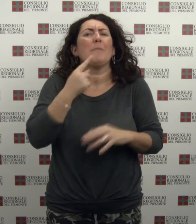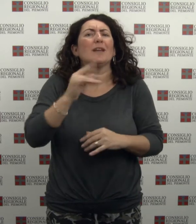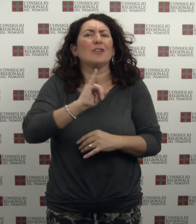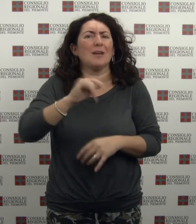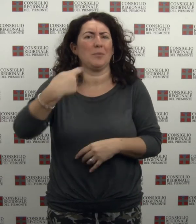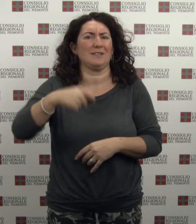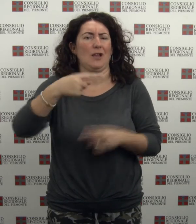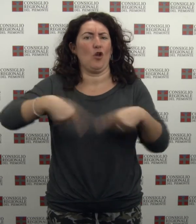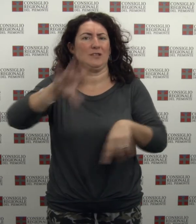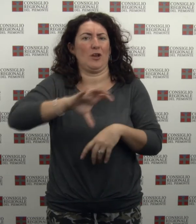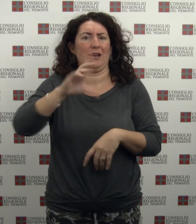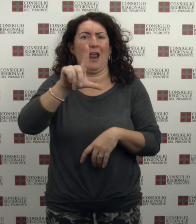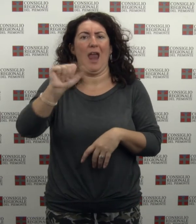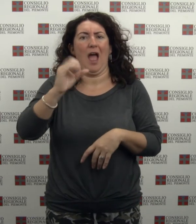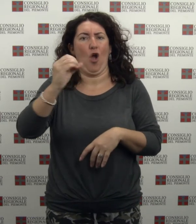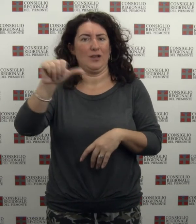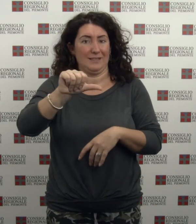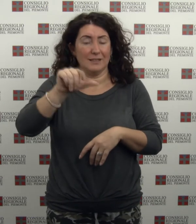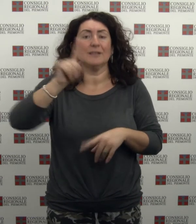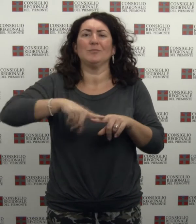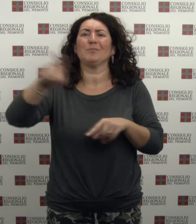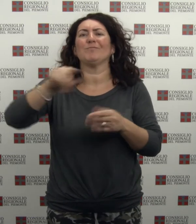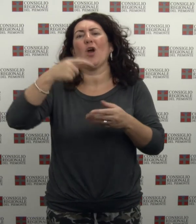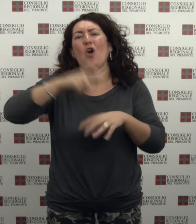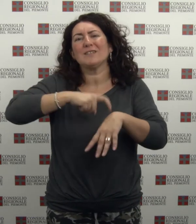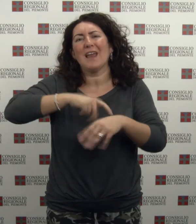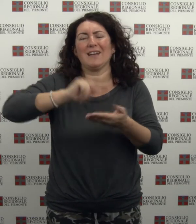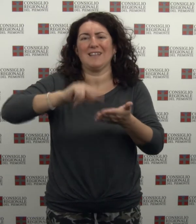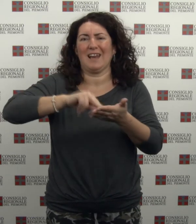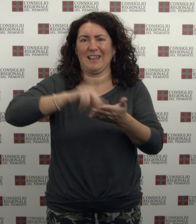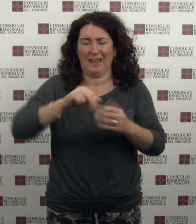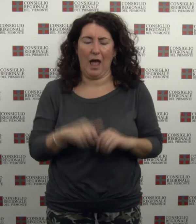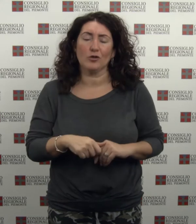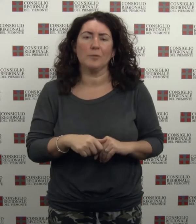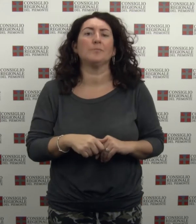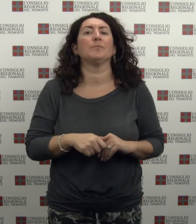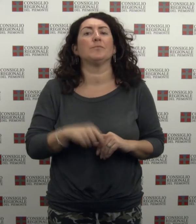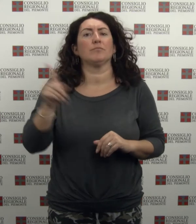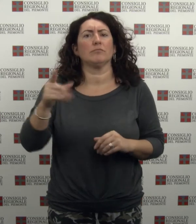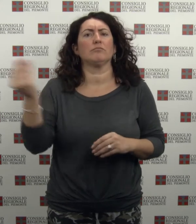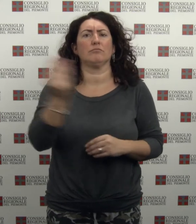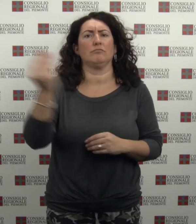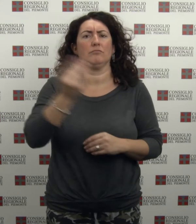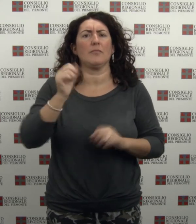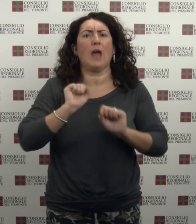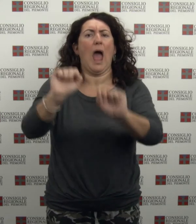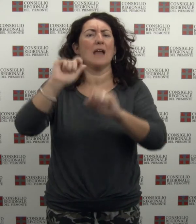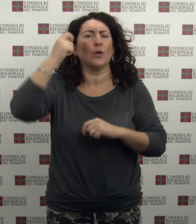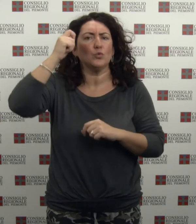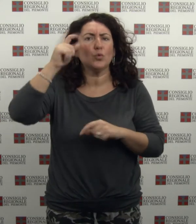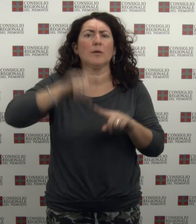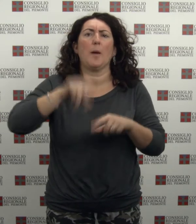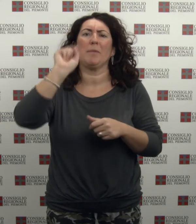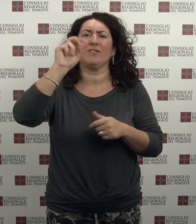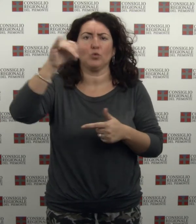Mauro Laus, presieduto dal consigliere segretario Gabriele Molinari Sono intervenuti esponenti delle fondazioni anti-usura, rappresentanti della prefettura di